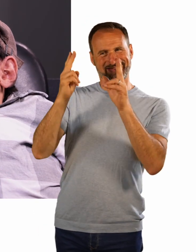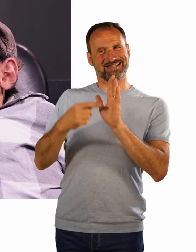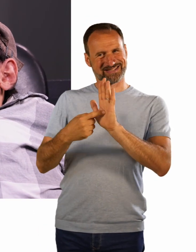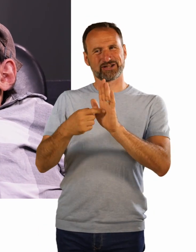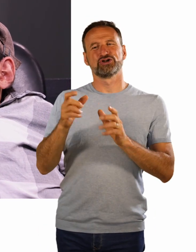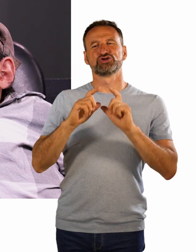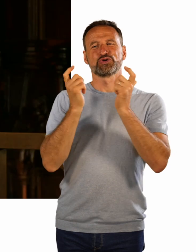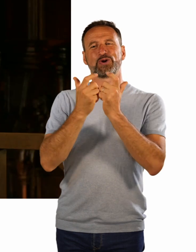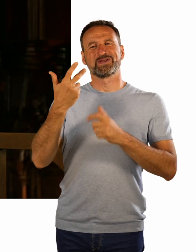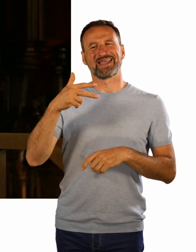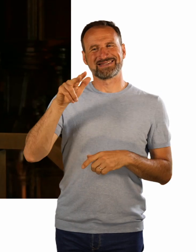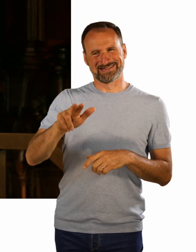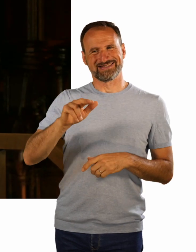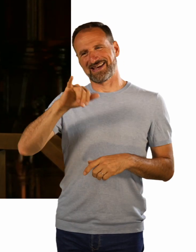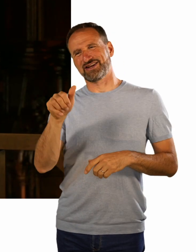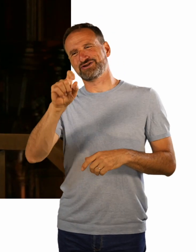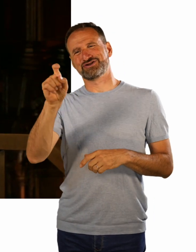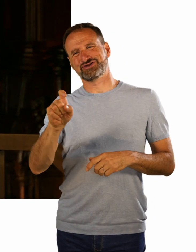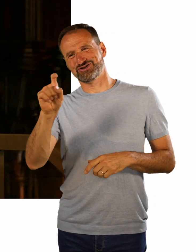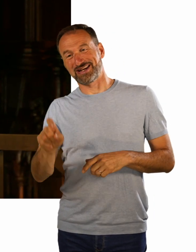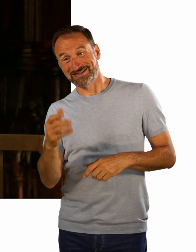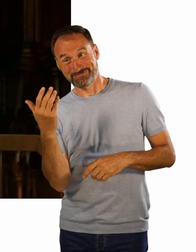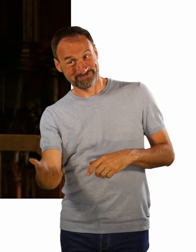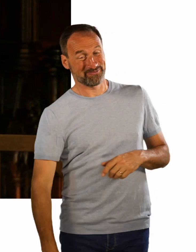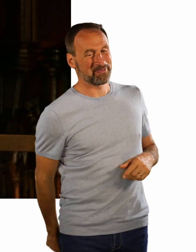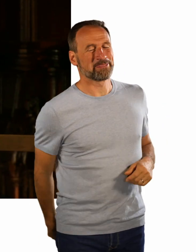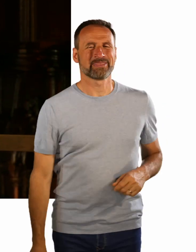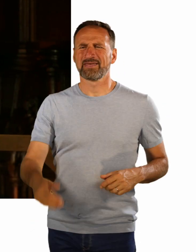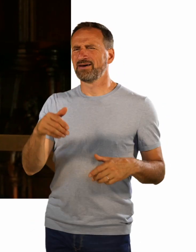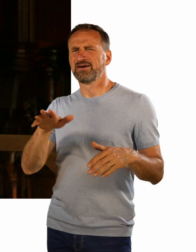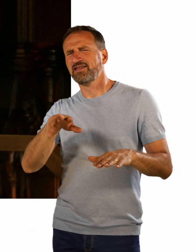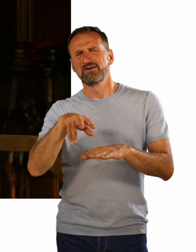Die fallen leaves